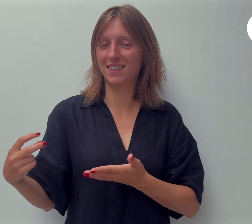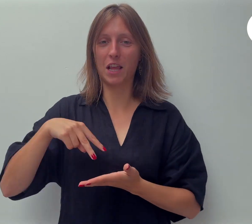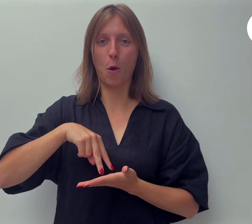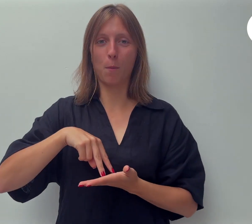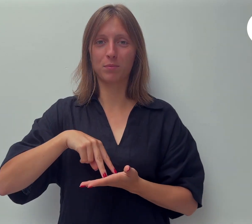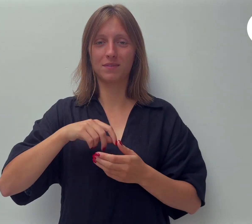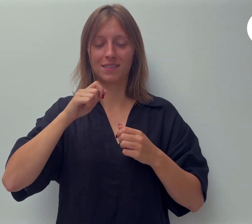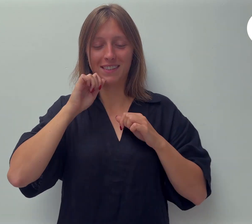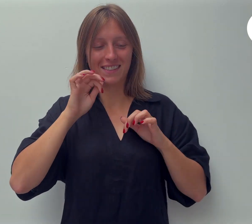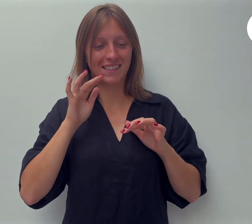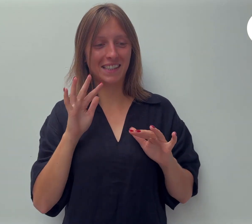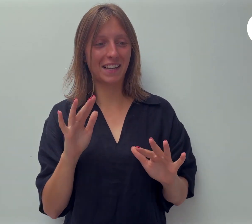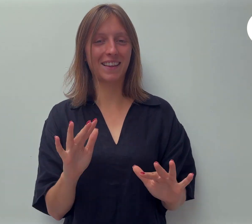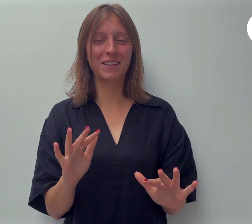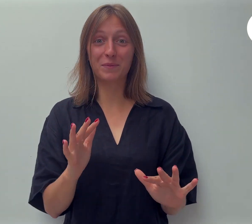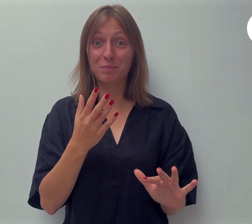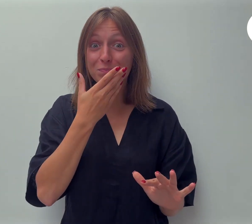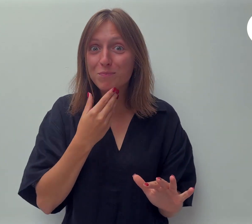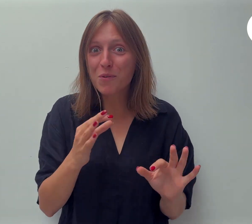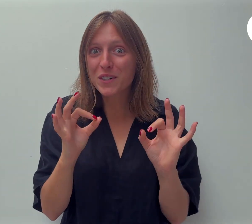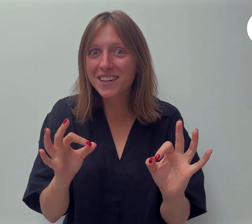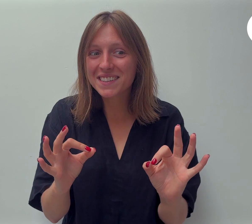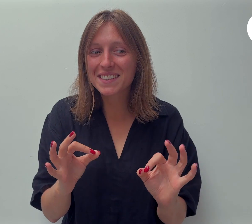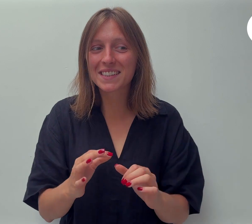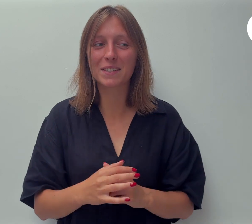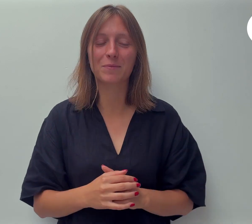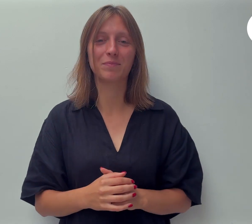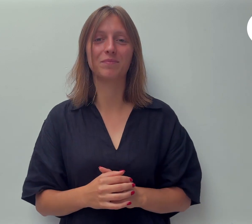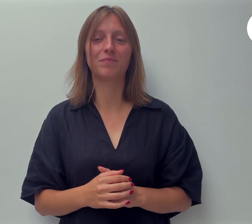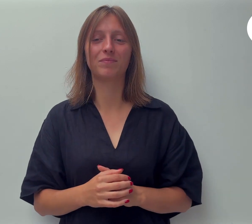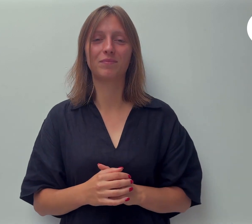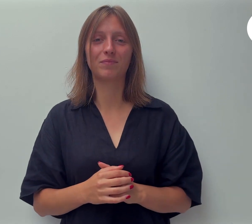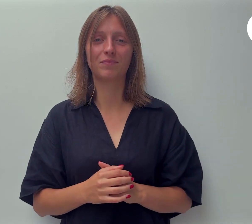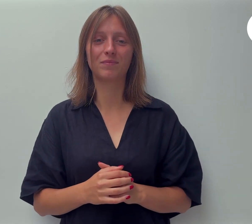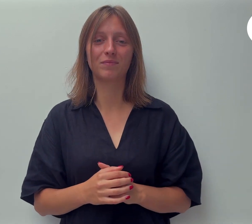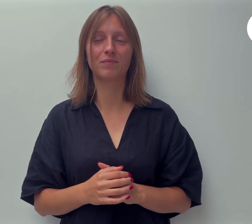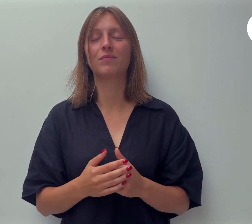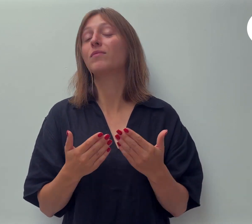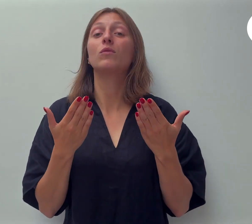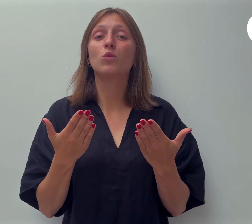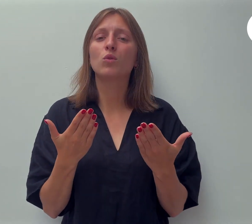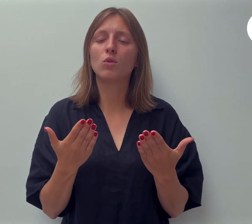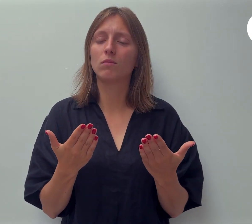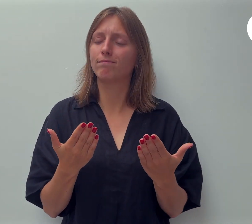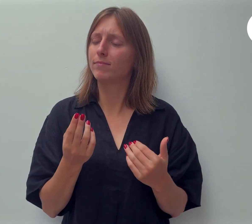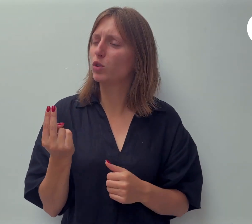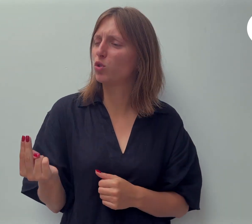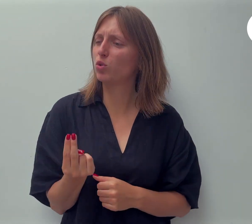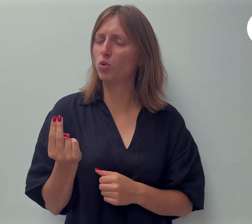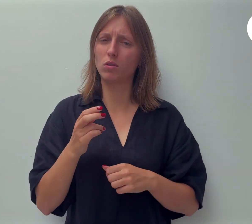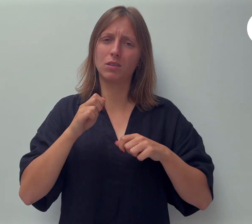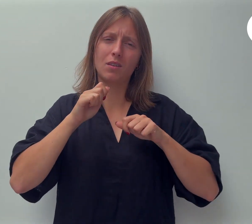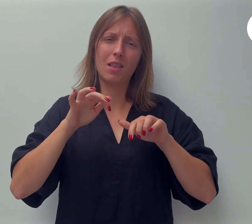Klinkt geweldig, nietwaar? Meer dan ooit zijn we geroepen om licht te geven in deze duistere wereld.